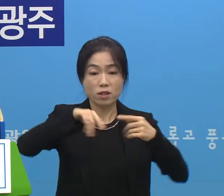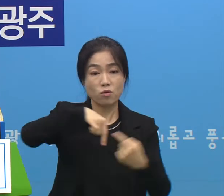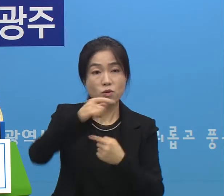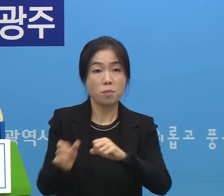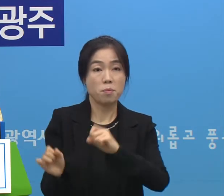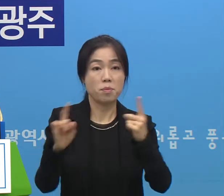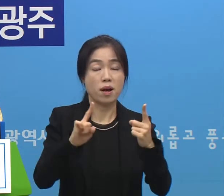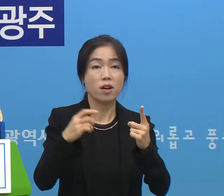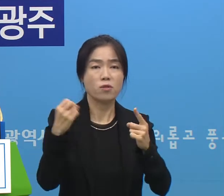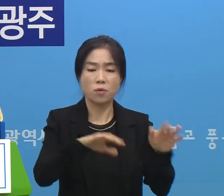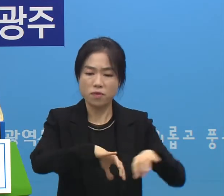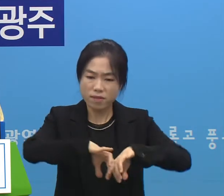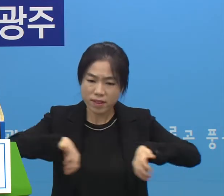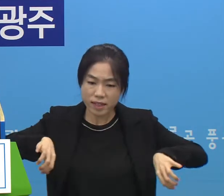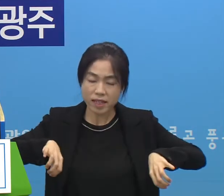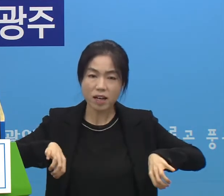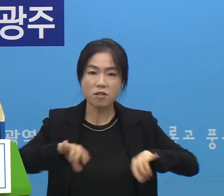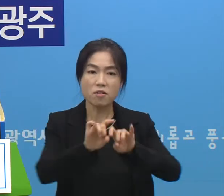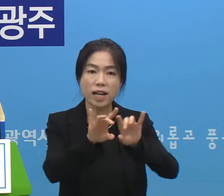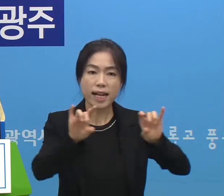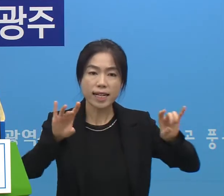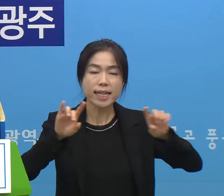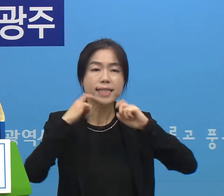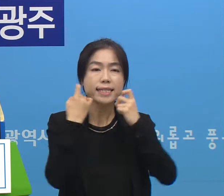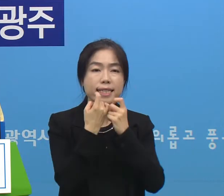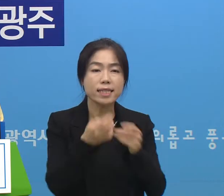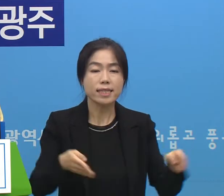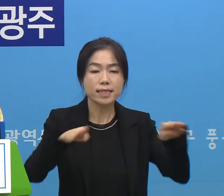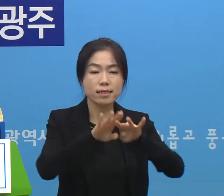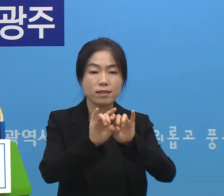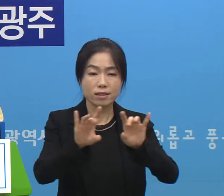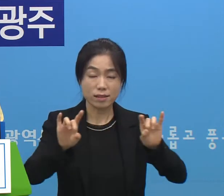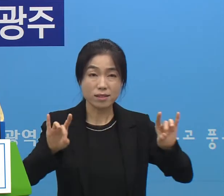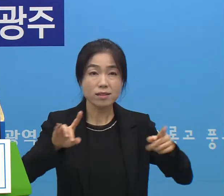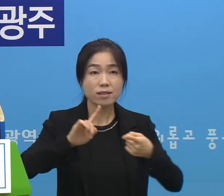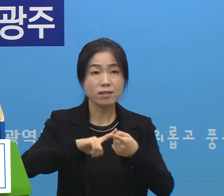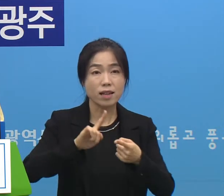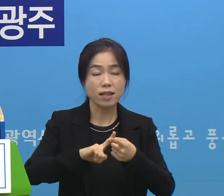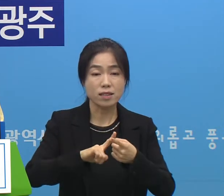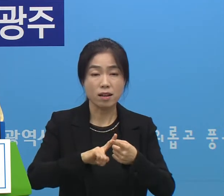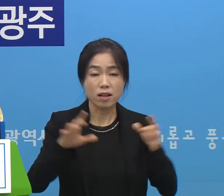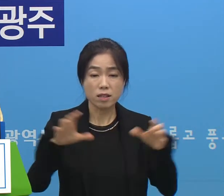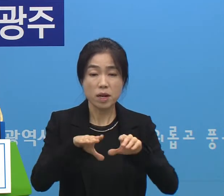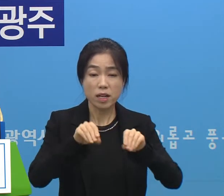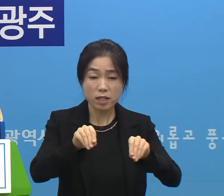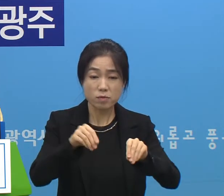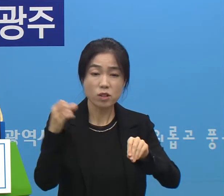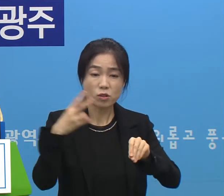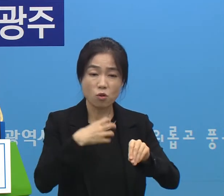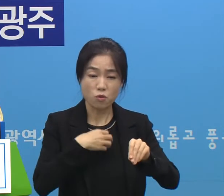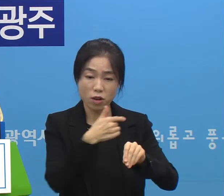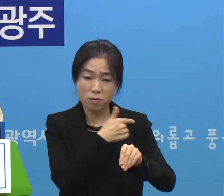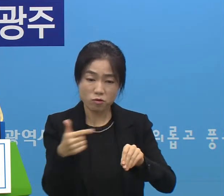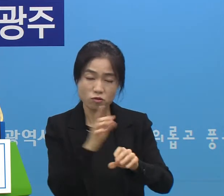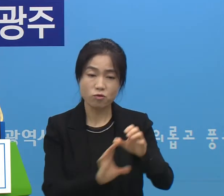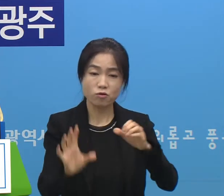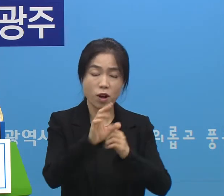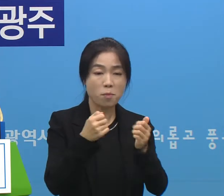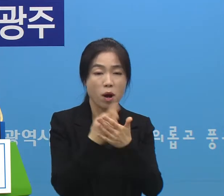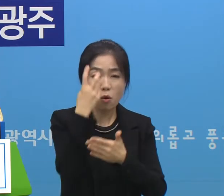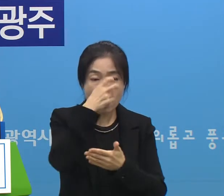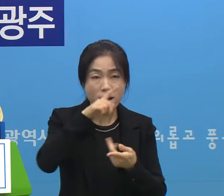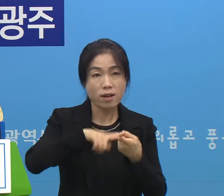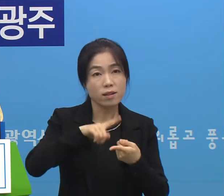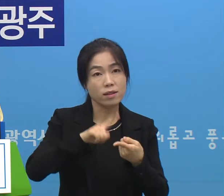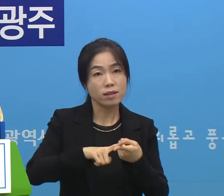더불어서 별도로 저희가 각 개별 시설에 대해서 집합 금지 집합 제한 조치 또 고위험시설 추가 지정으로 관리한 부분에